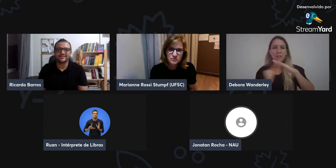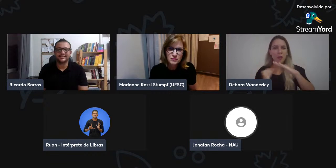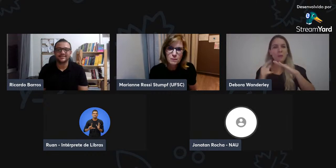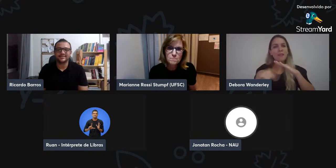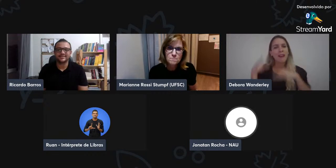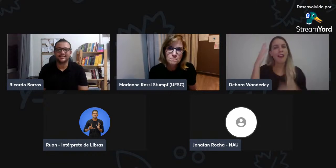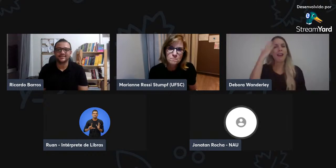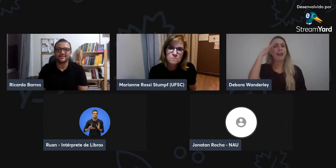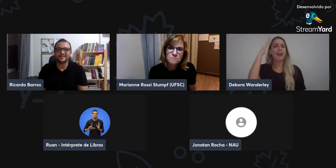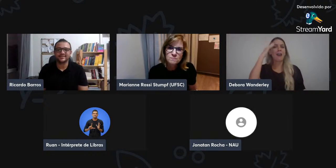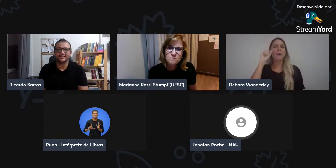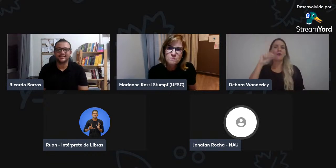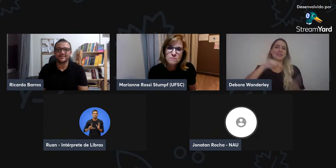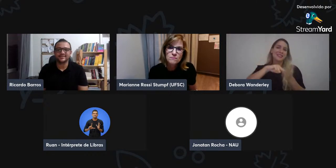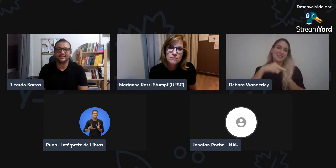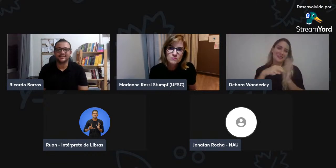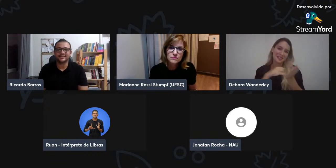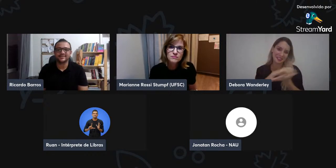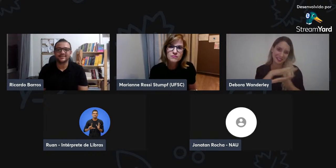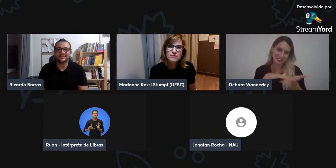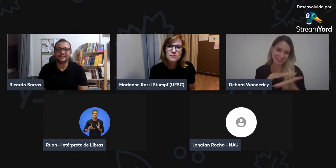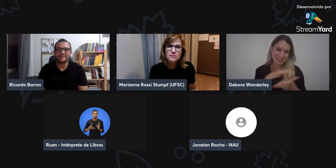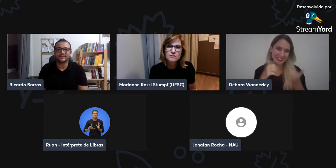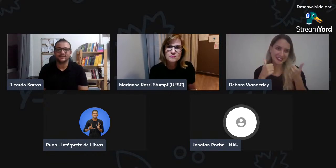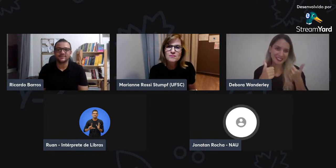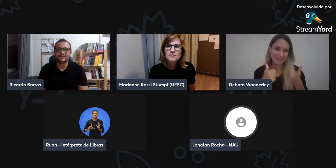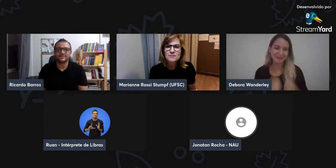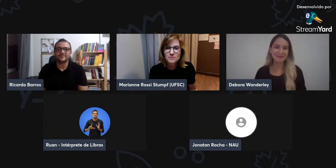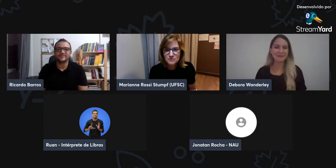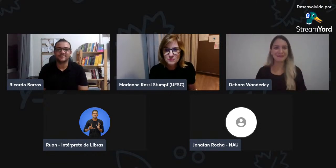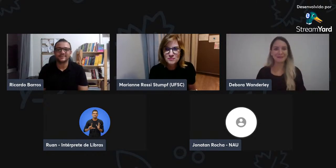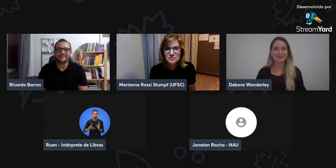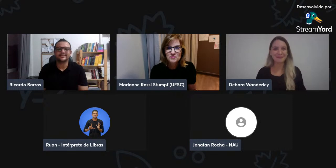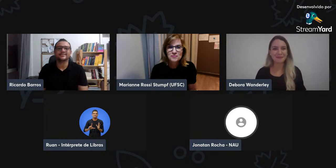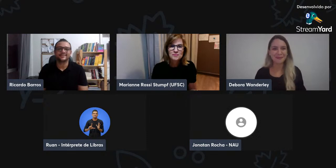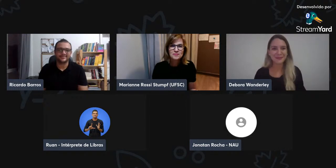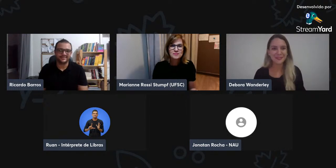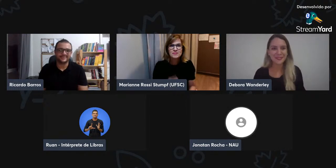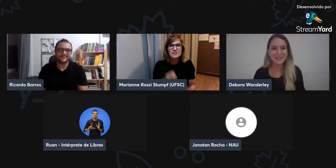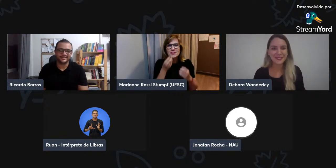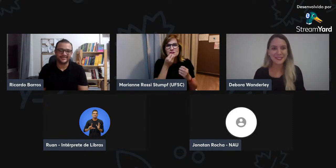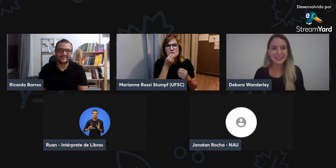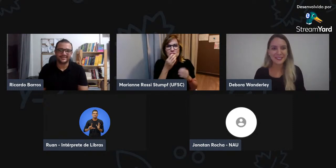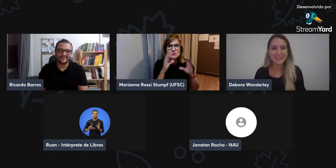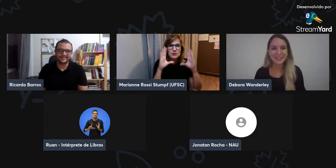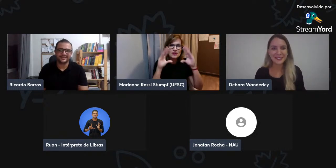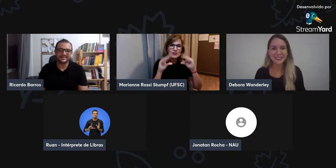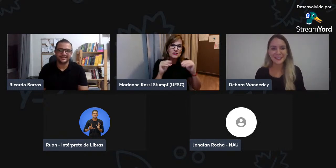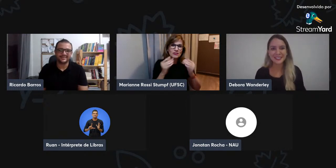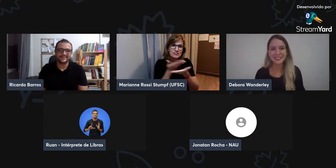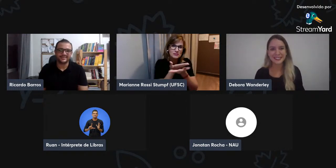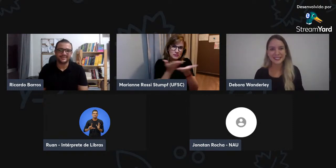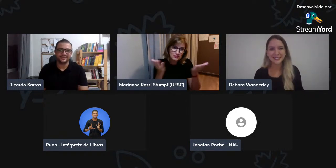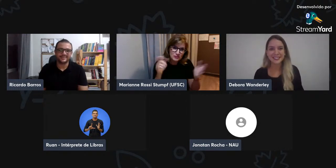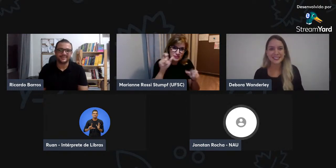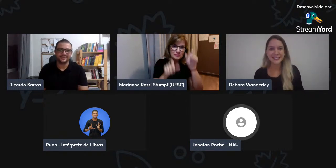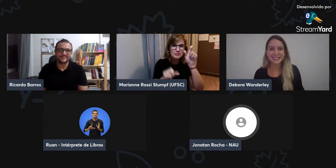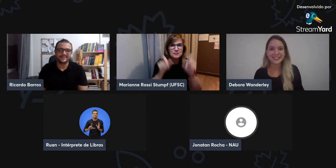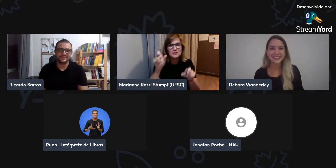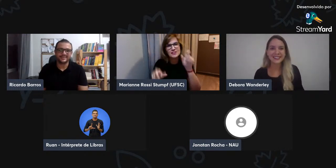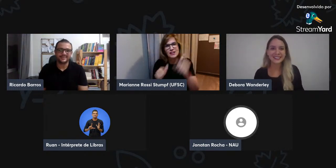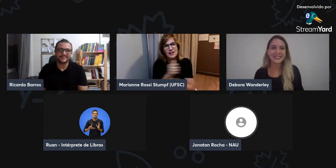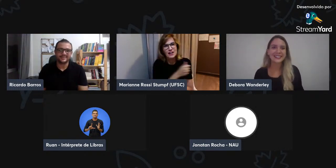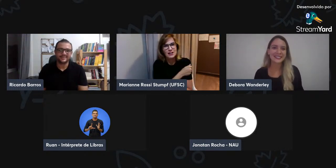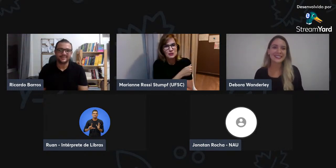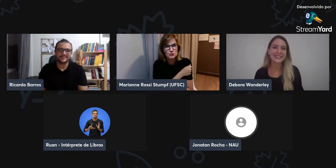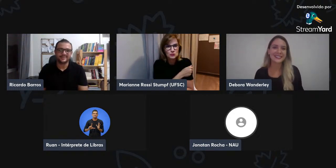para a gente ter uma excelente roda de conversa, que possa ser bem claro, que vocês entendam bastante da escrita de sinais. Boa